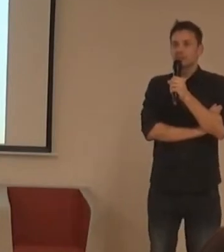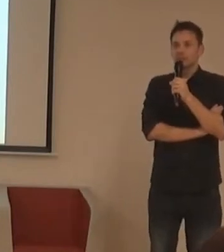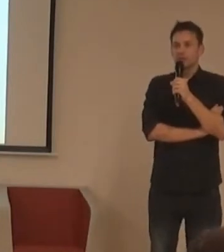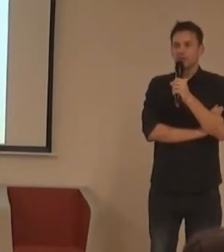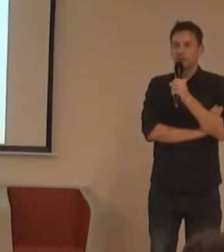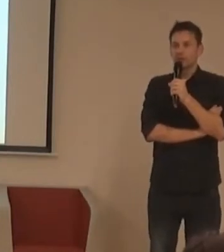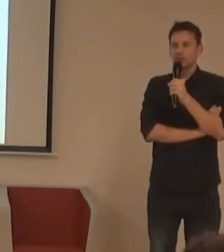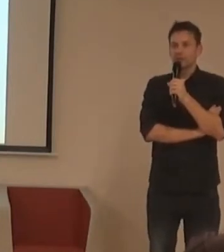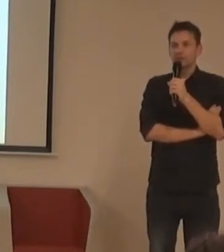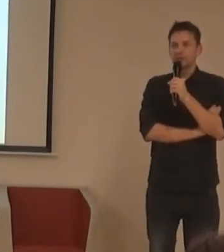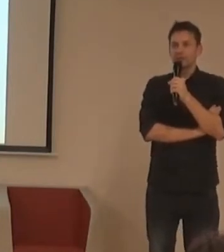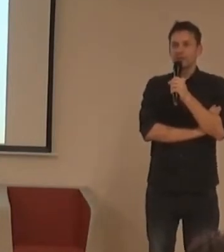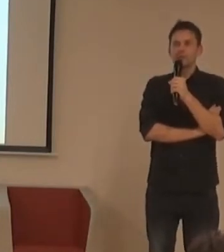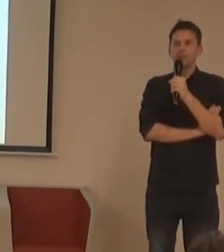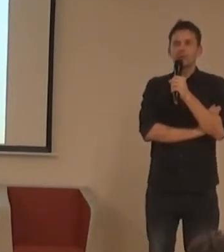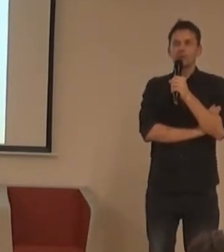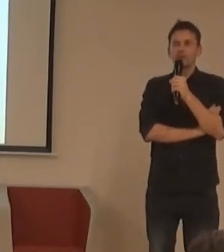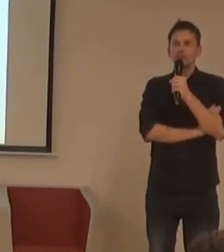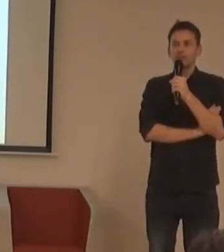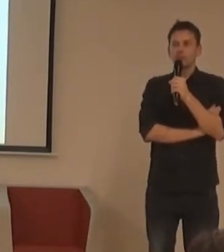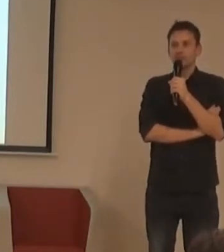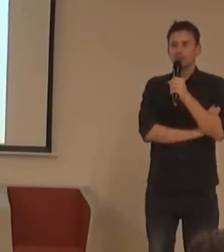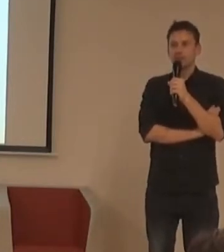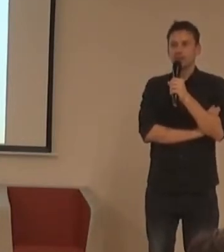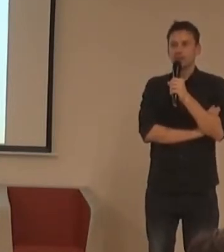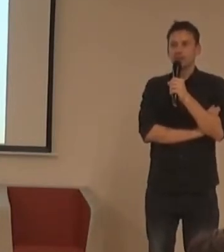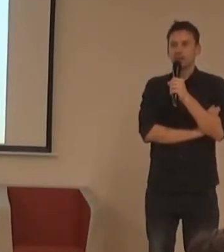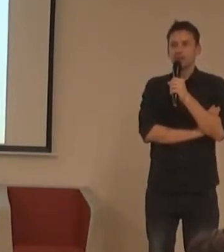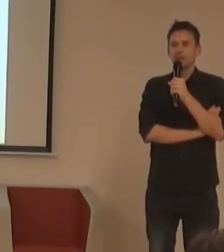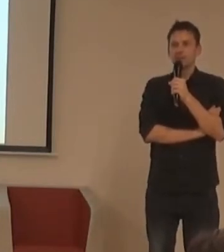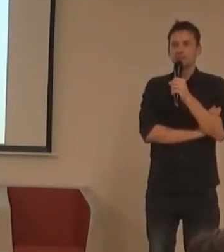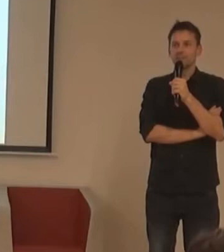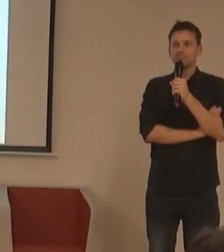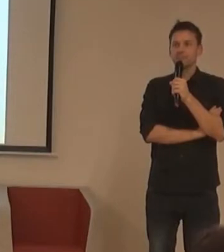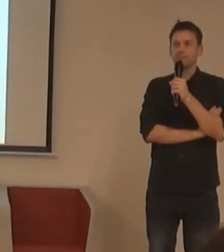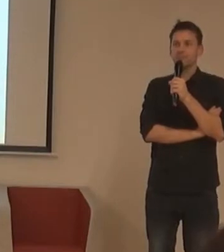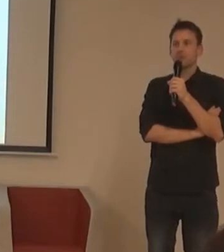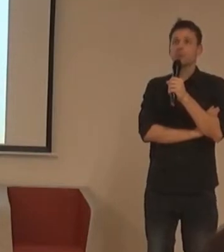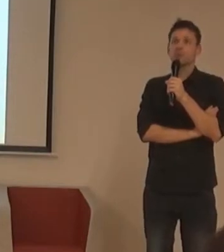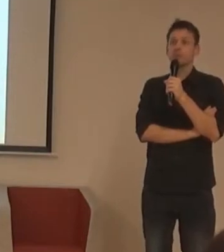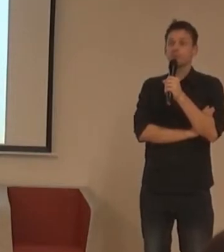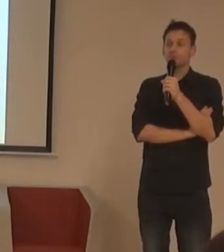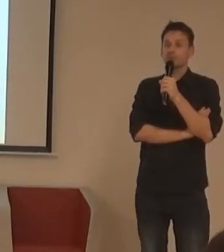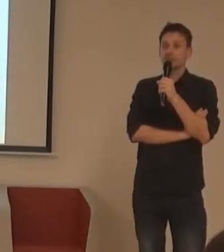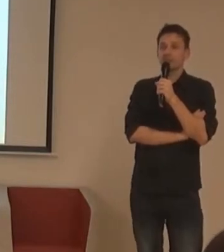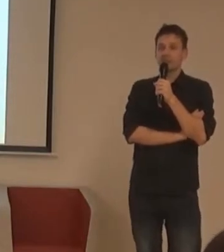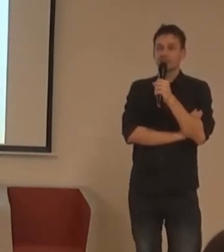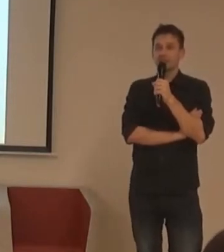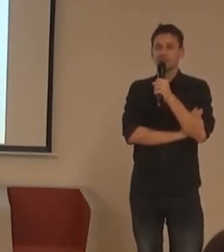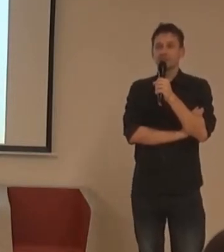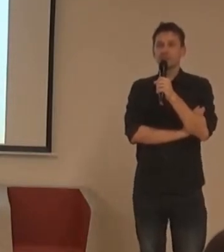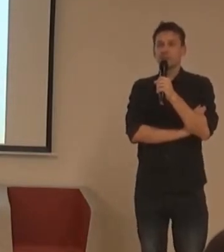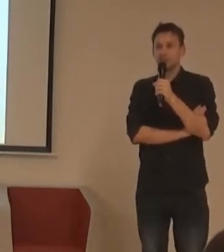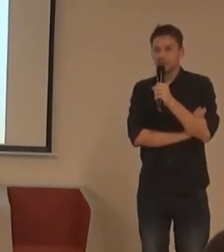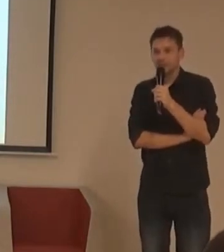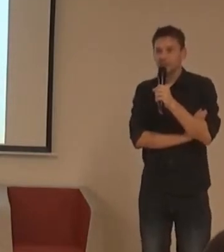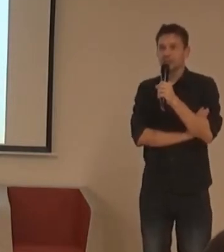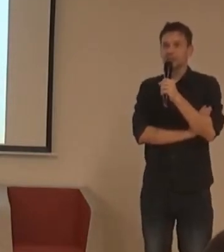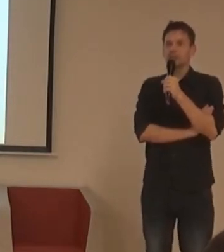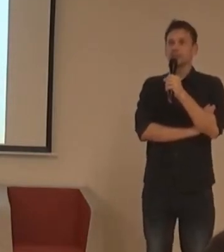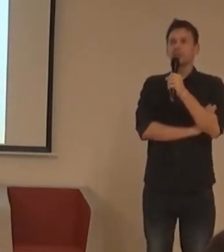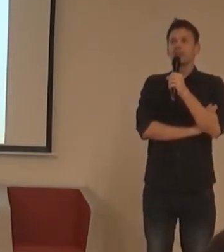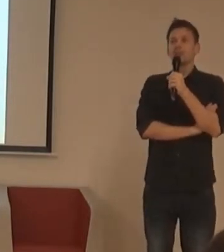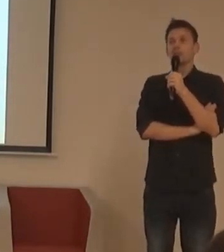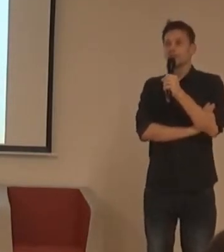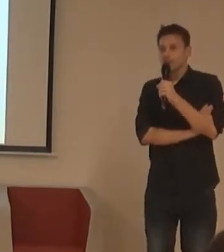Jediné, co využívám, je vlastně online zlobočení a občas se mi třeba spáne, že pance